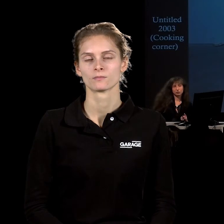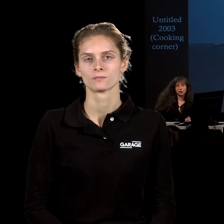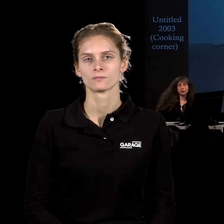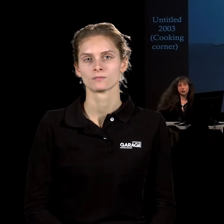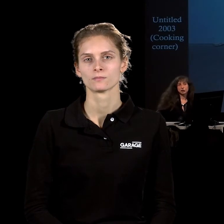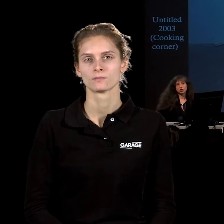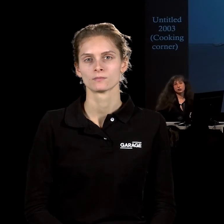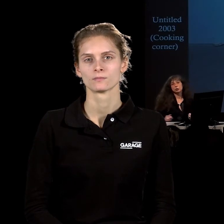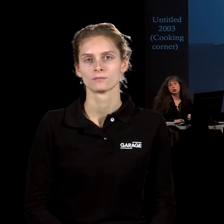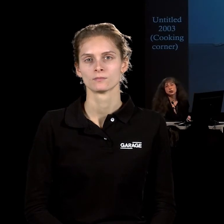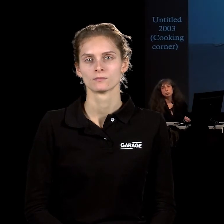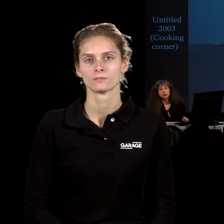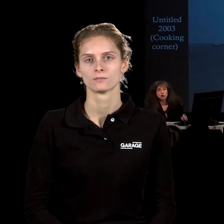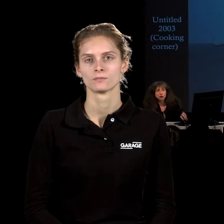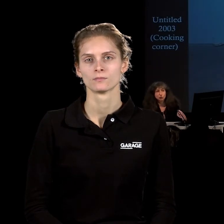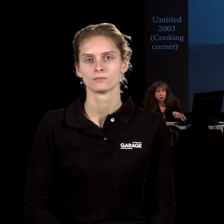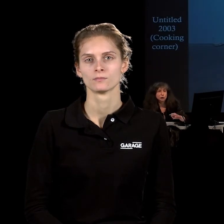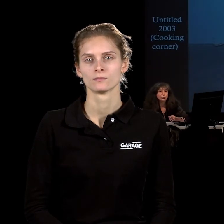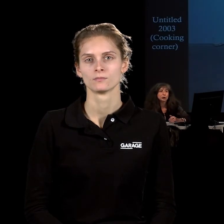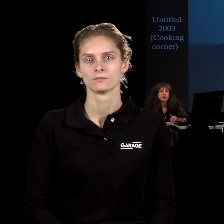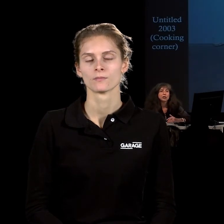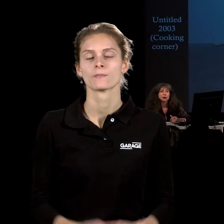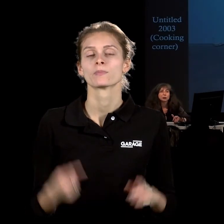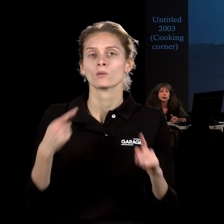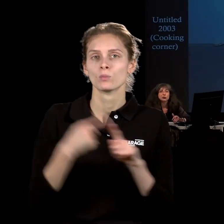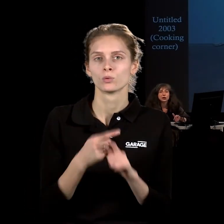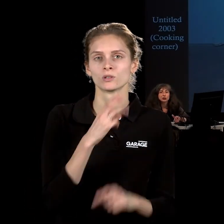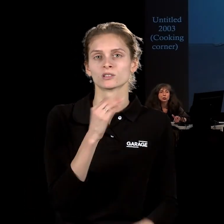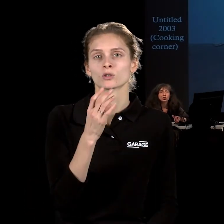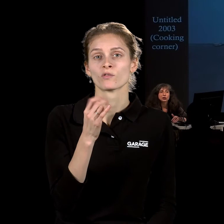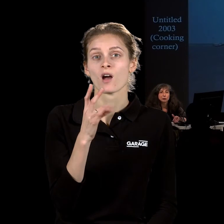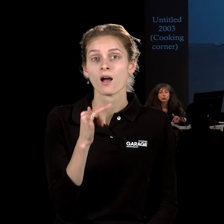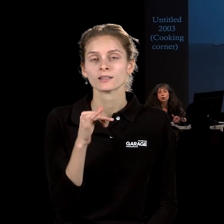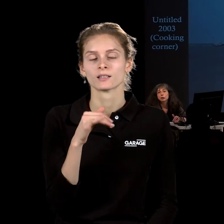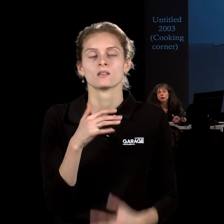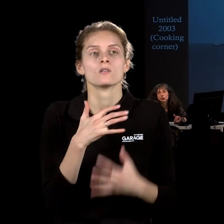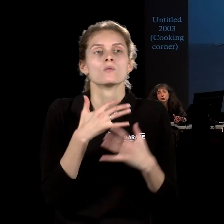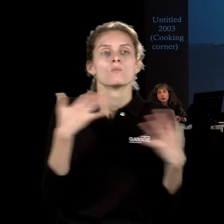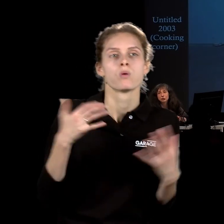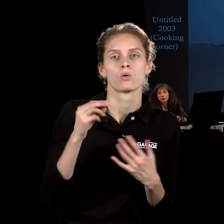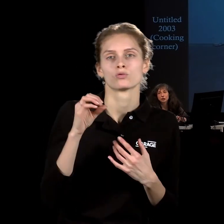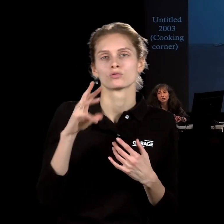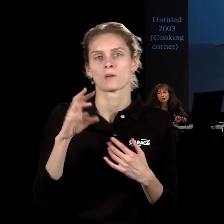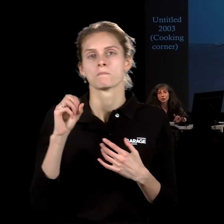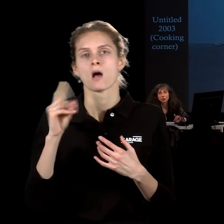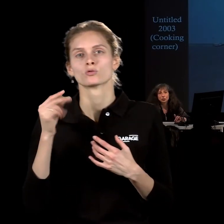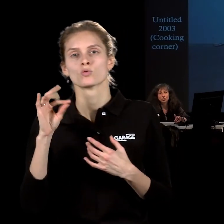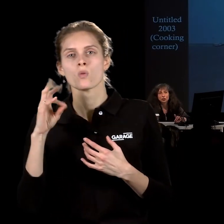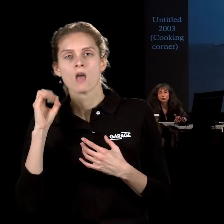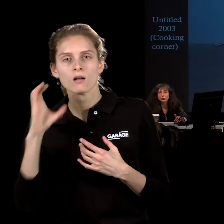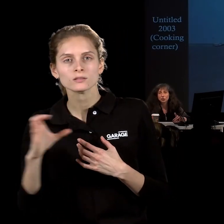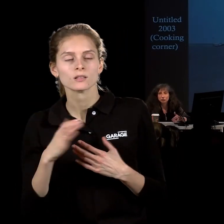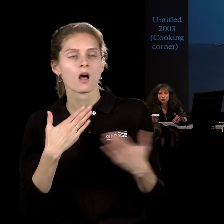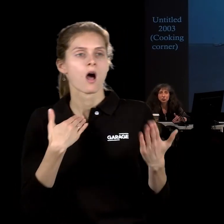истории тярование, конечно, гораздо в большей степени даже, чем Мачунас, находится в диалоге с тем, что такое современное искусство, тем, что такое